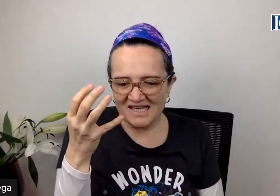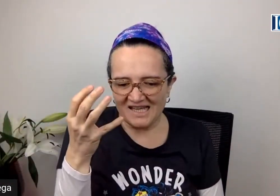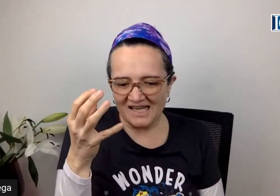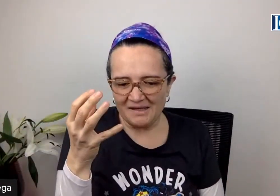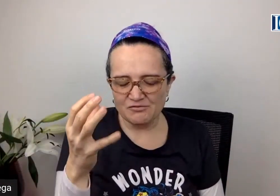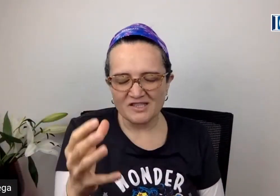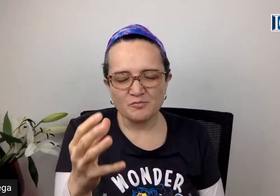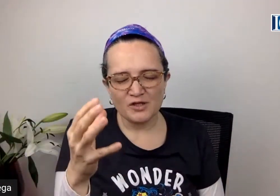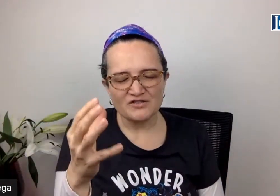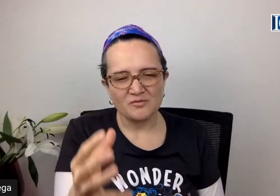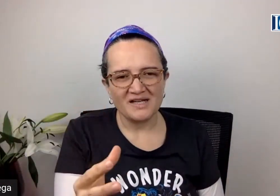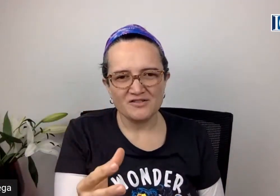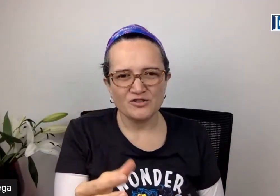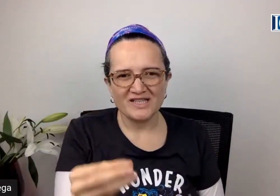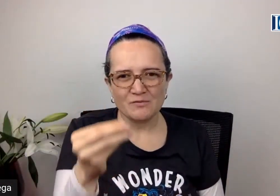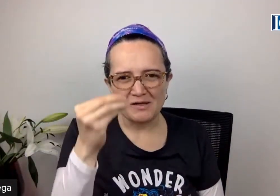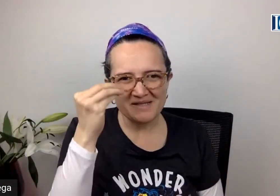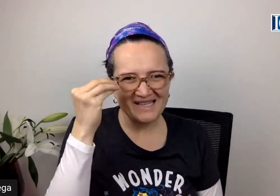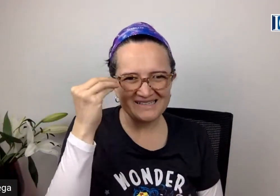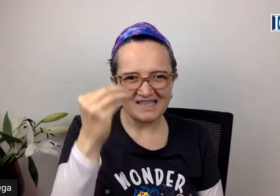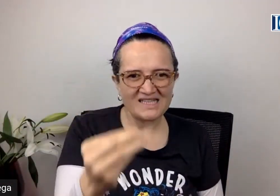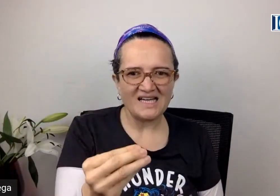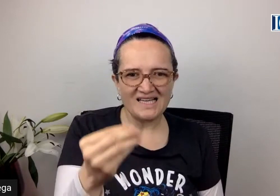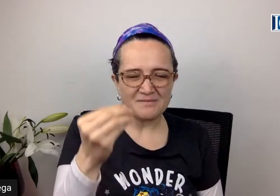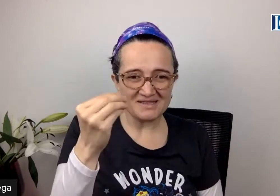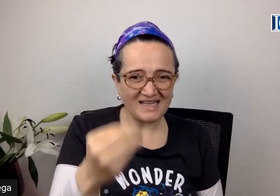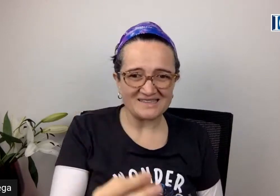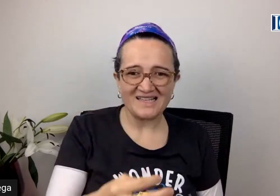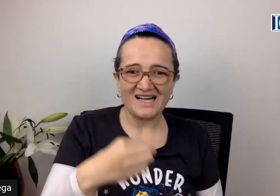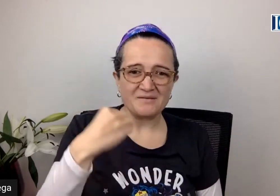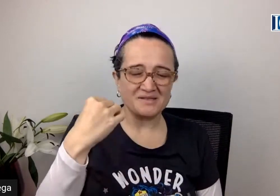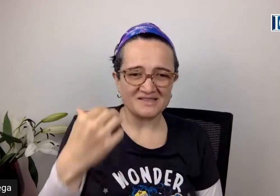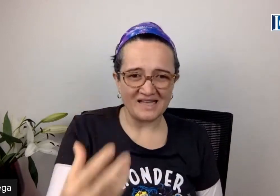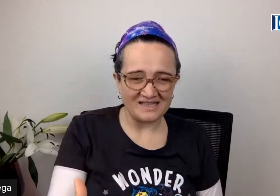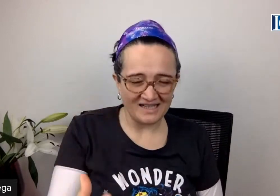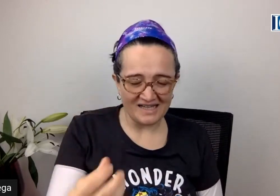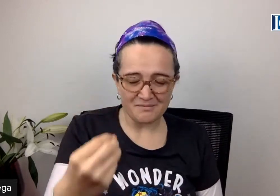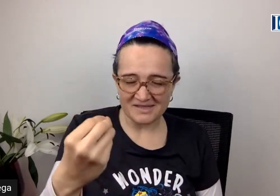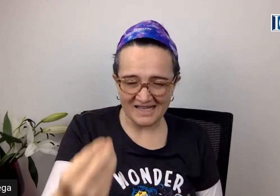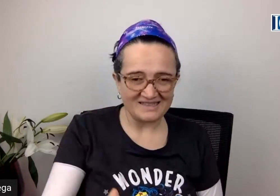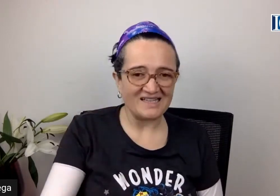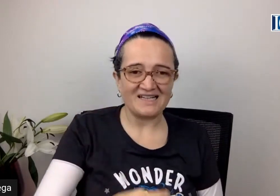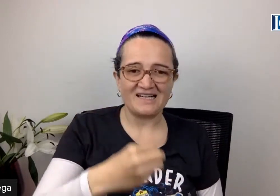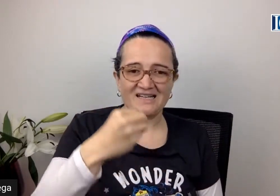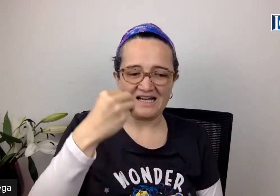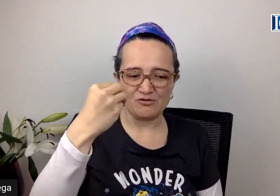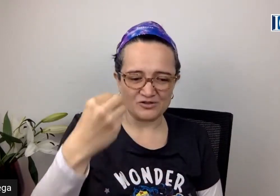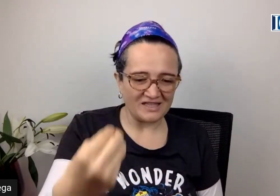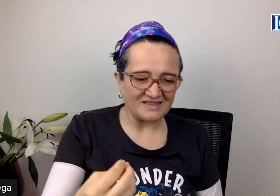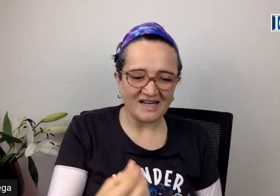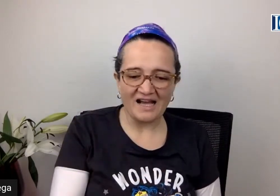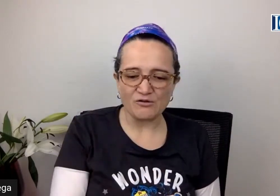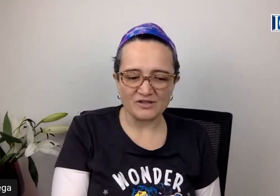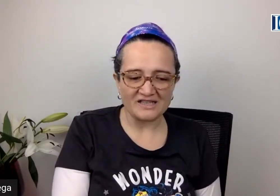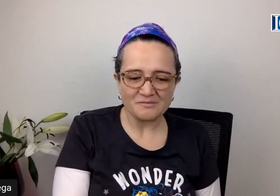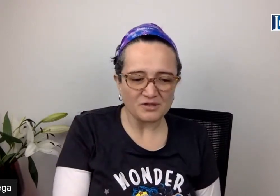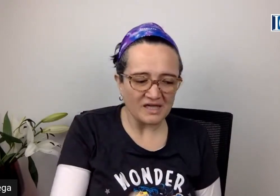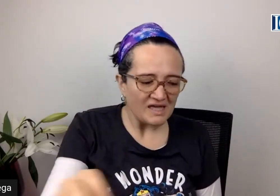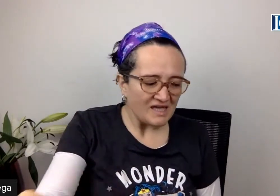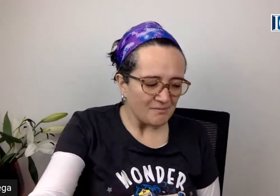es una exploración maravillosa la cual me encantaría invitarte reinventar reinvitarte acordarte reacordarte porque porque